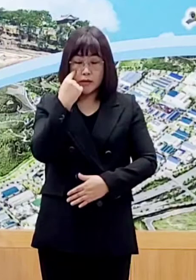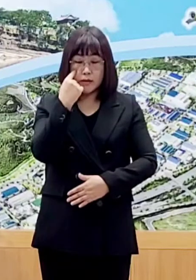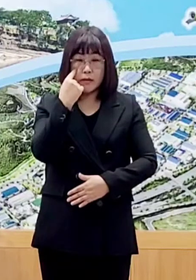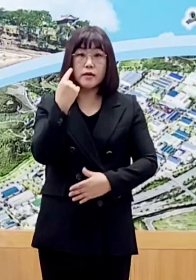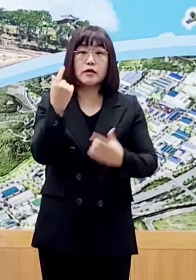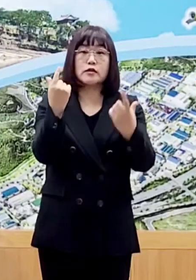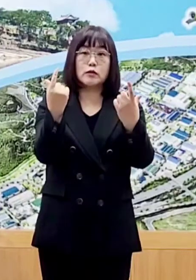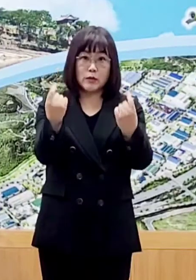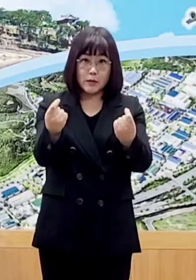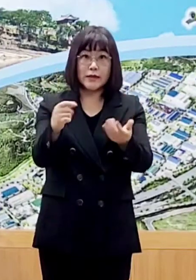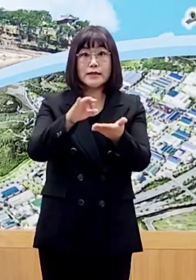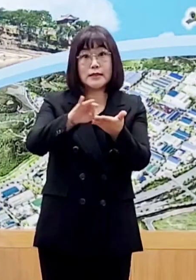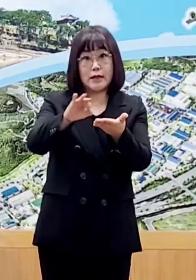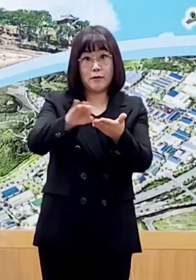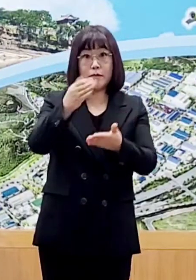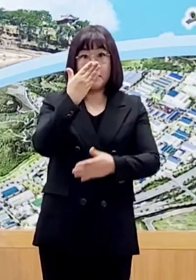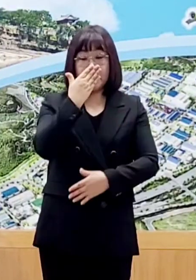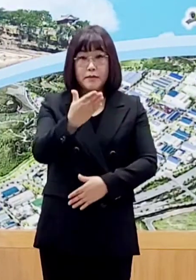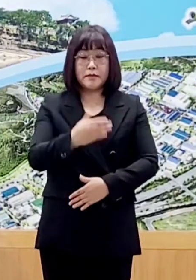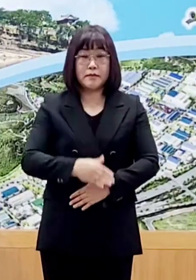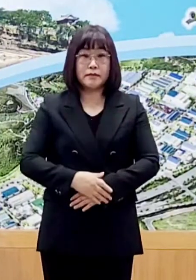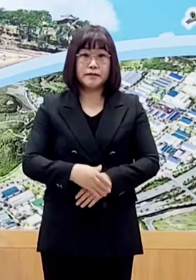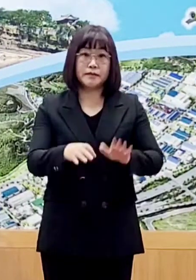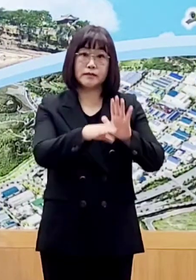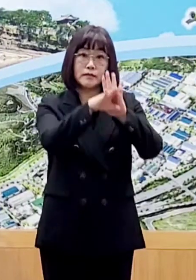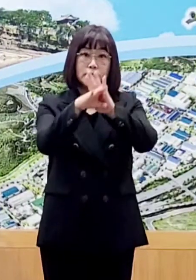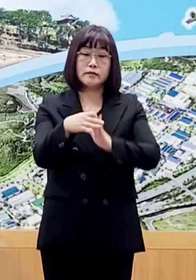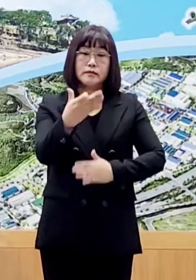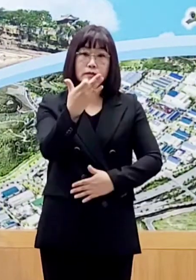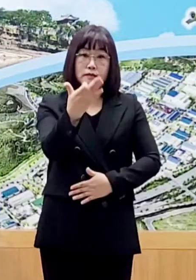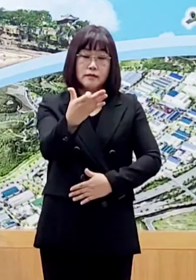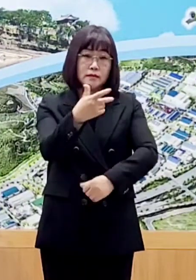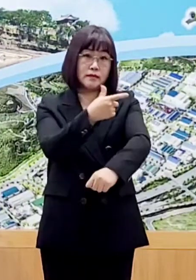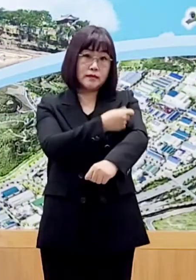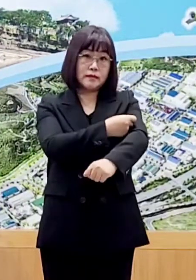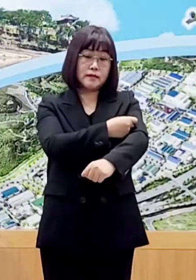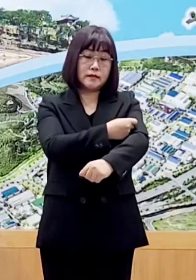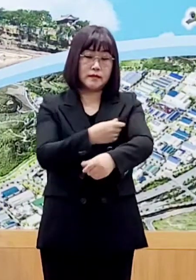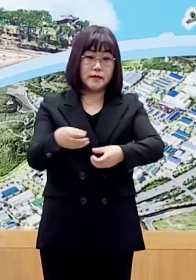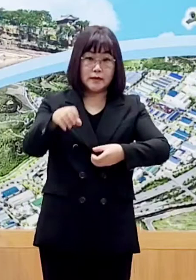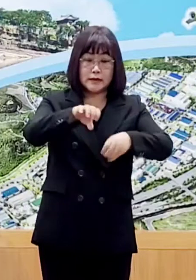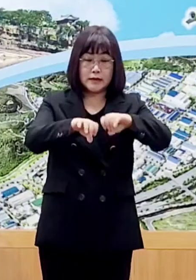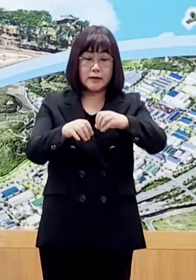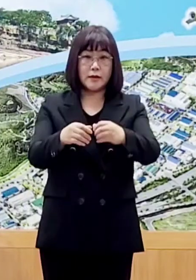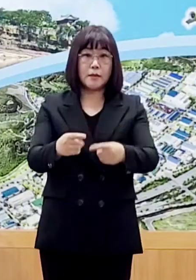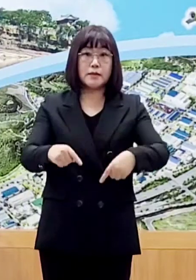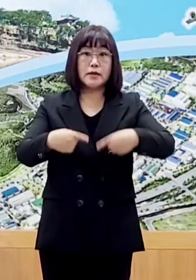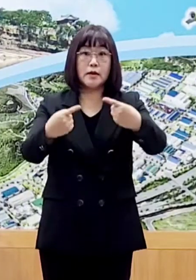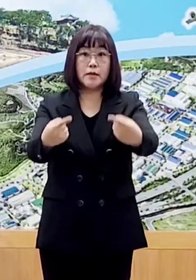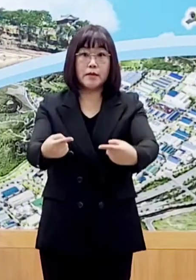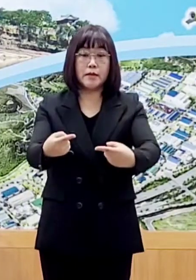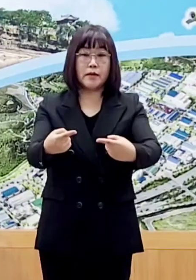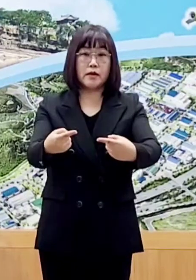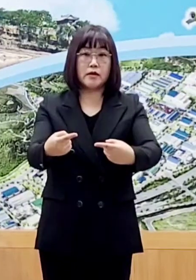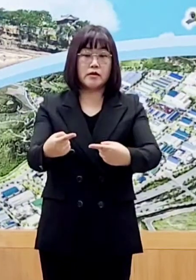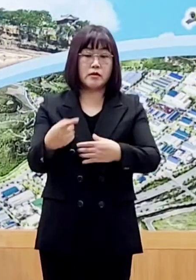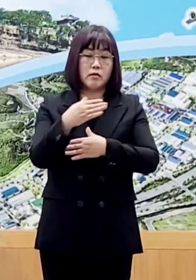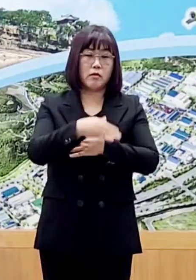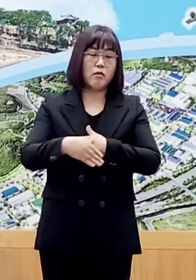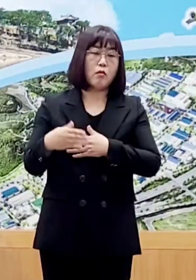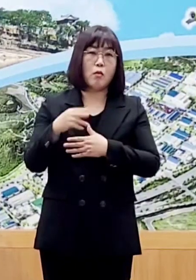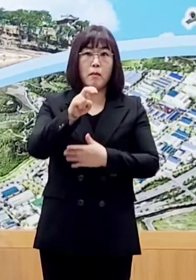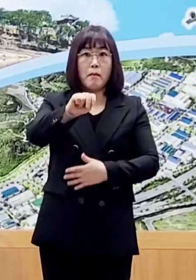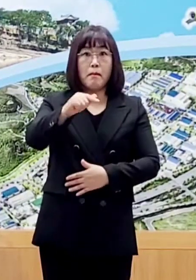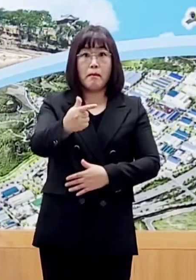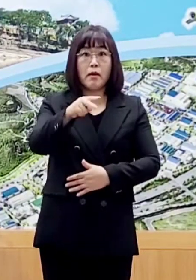사용할 수 있습니다. 코로나19 백신 임상시험 참여자와 면역결핍자 또는